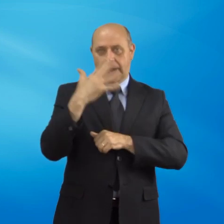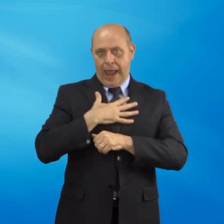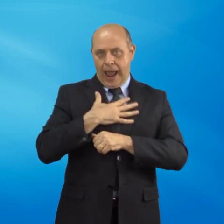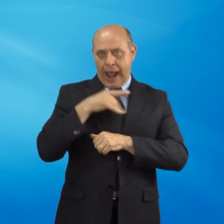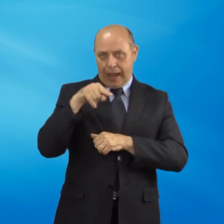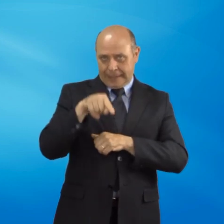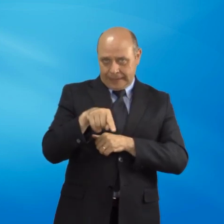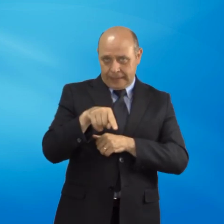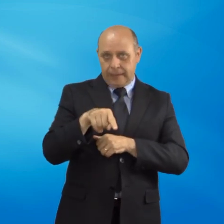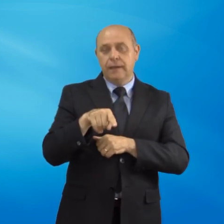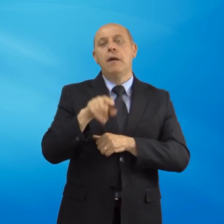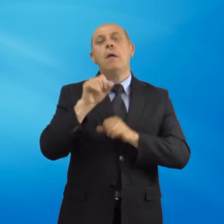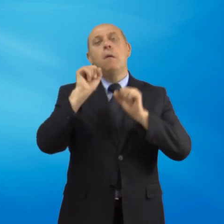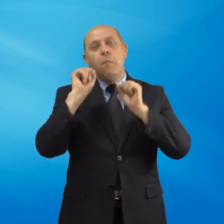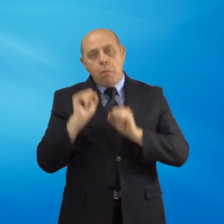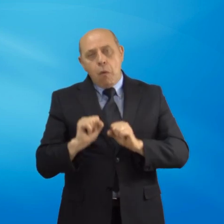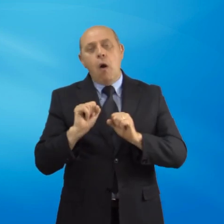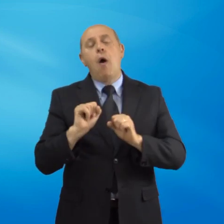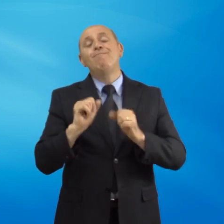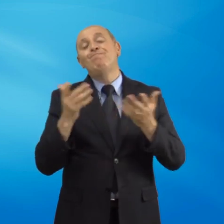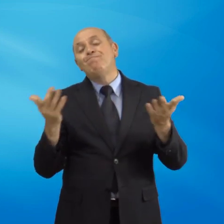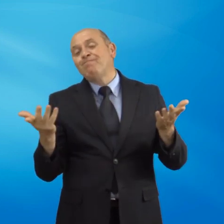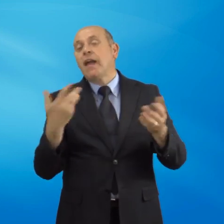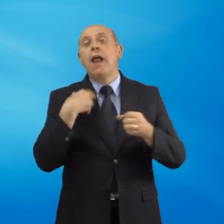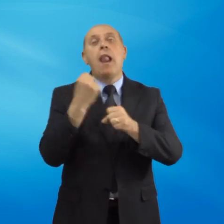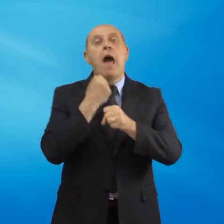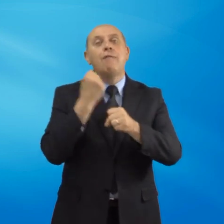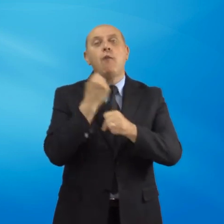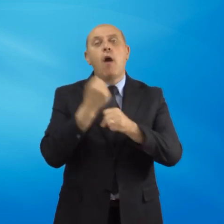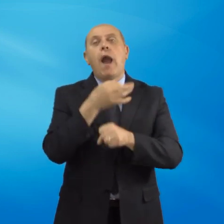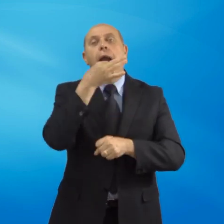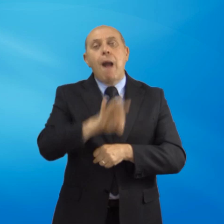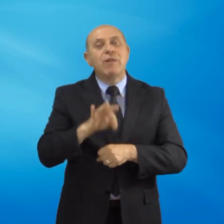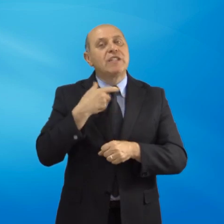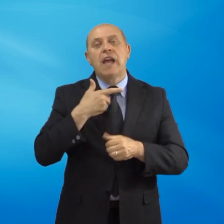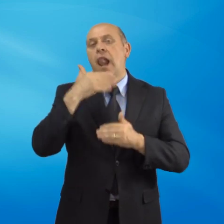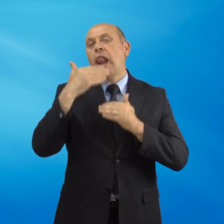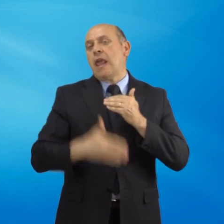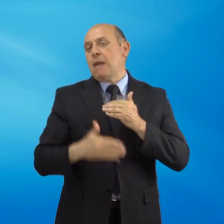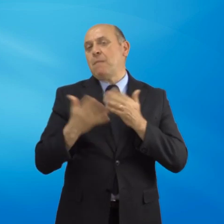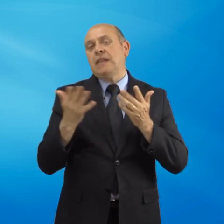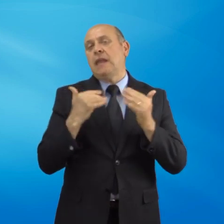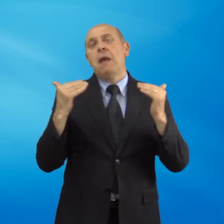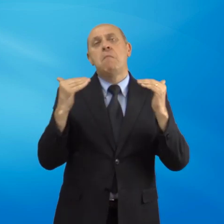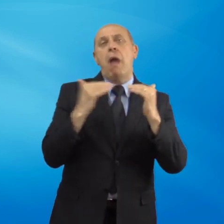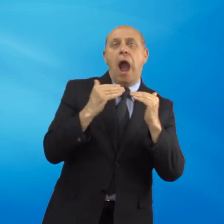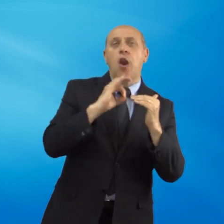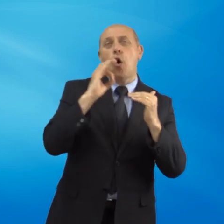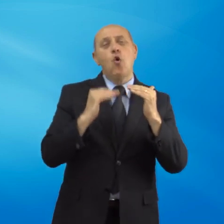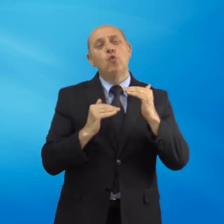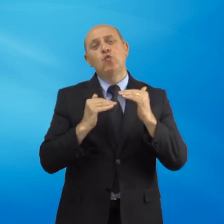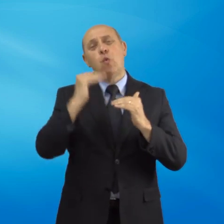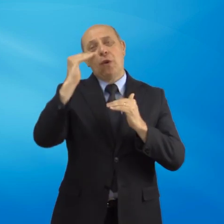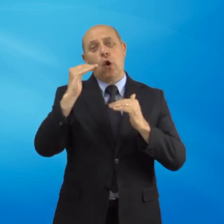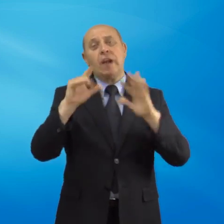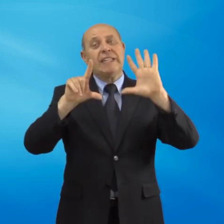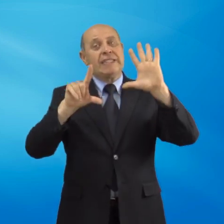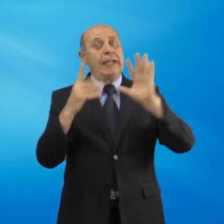riduzione della capacità lavorativa uguale o superiore al 74%, attenzione che è